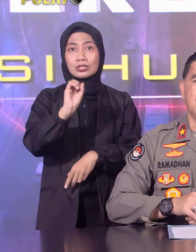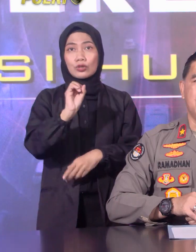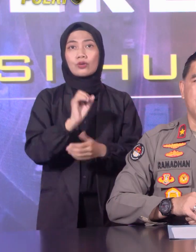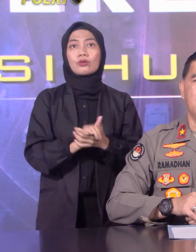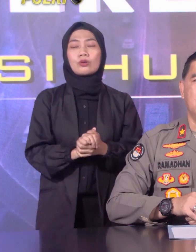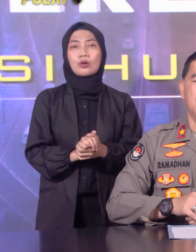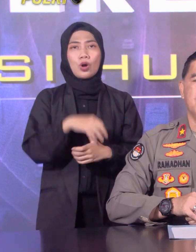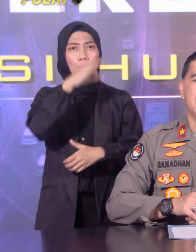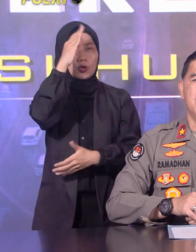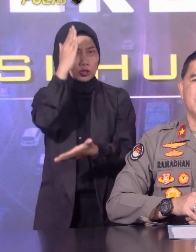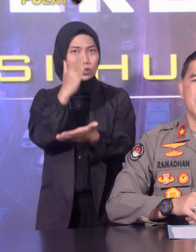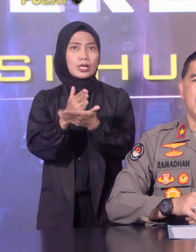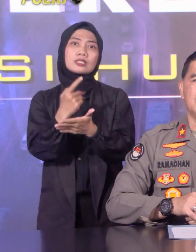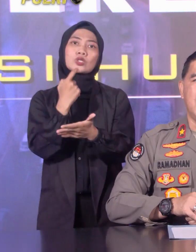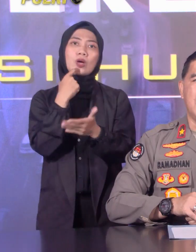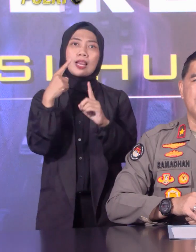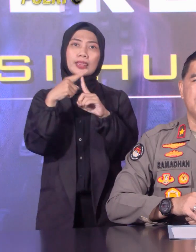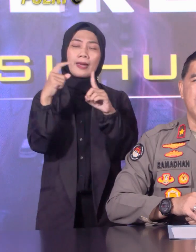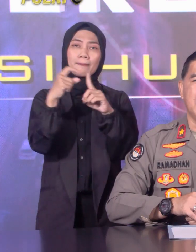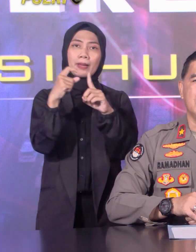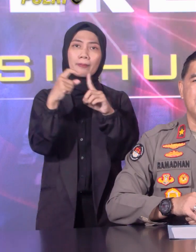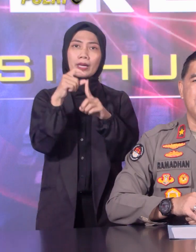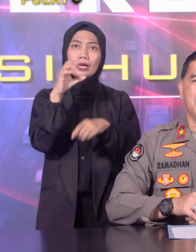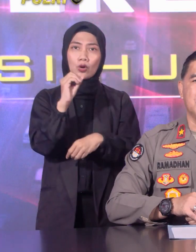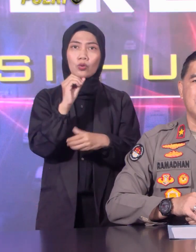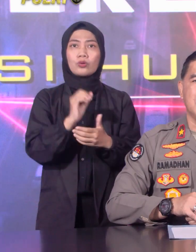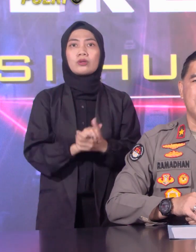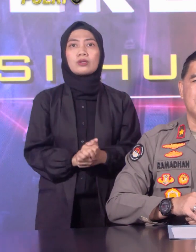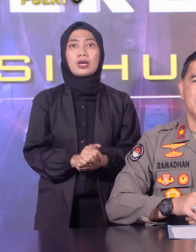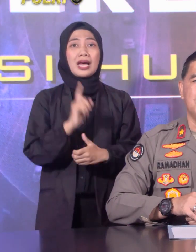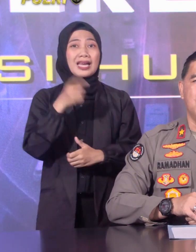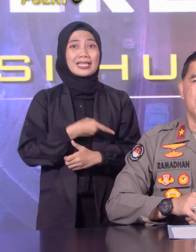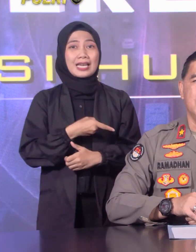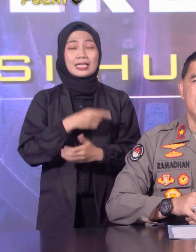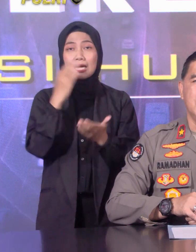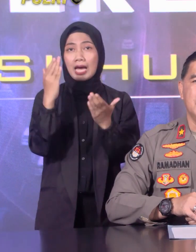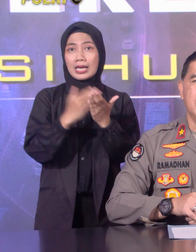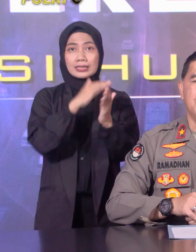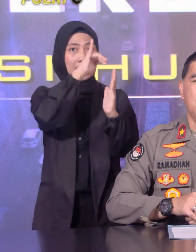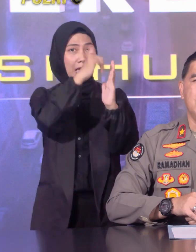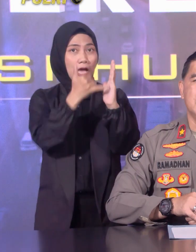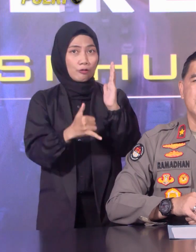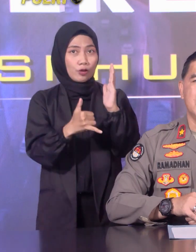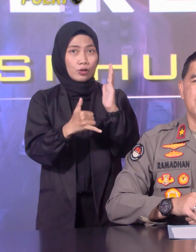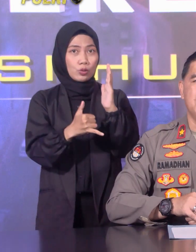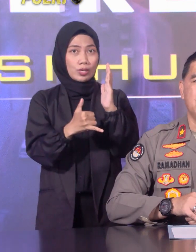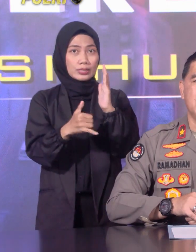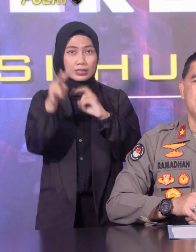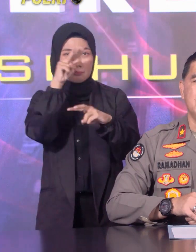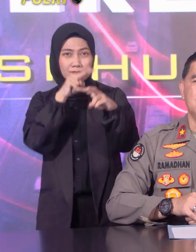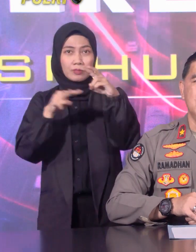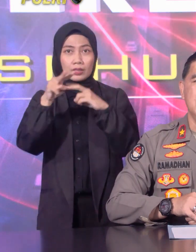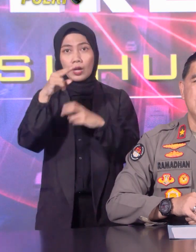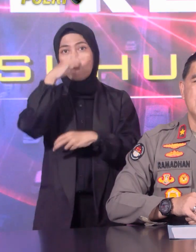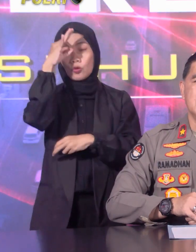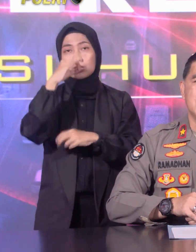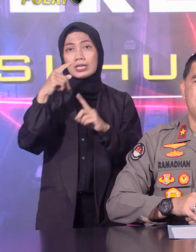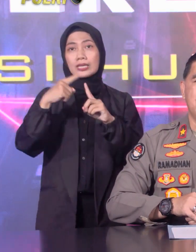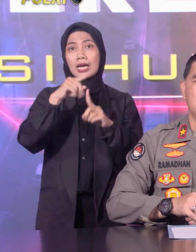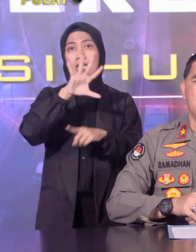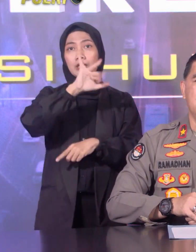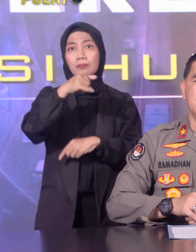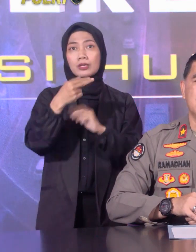terkait TPPO. Berdasarkan hasil aneb penanganan TPPO Satgar Baris Kem Polri dan Polda jajaran periode 5 Juni